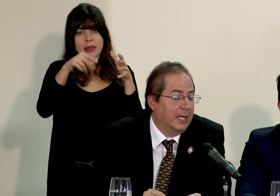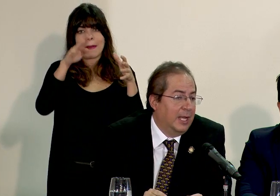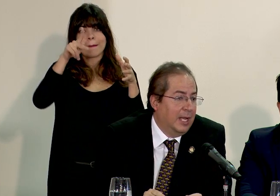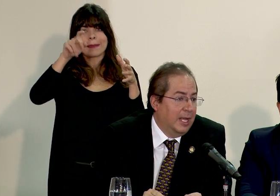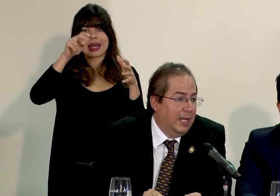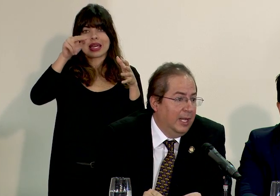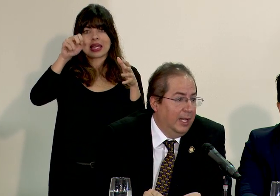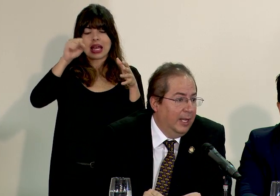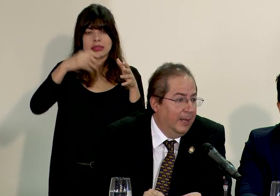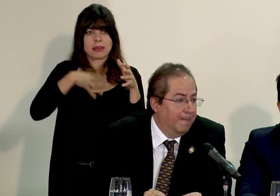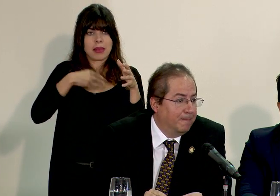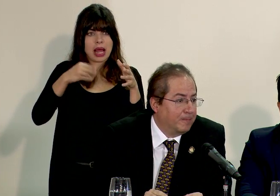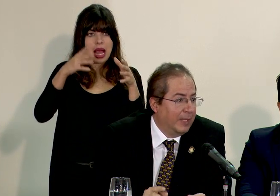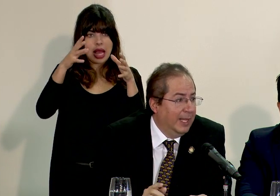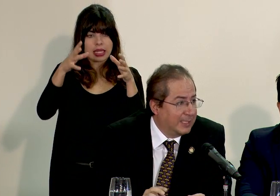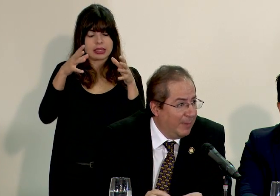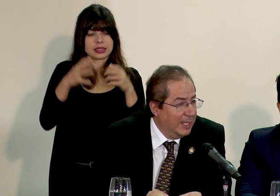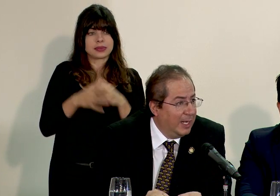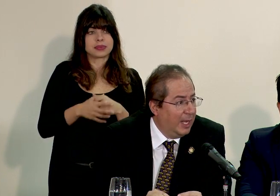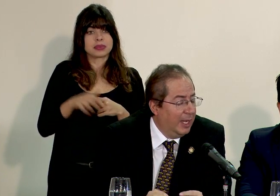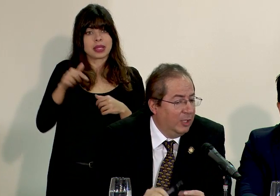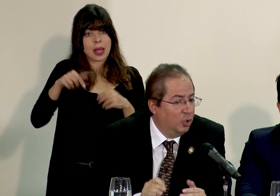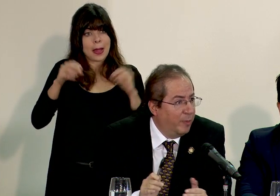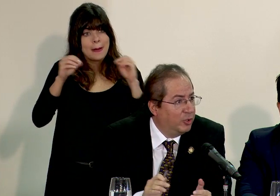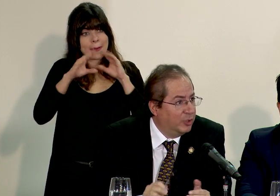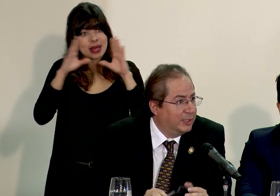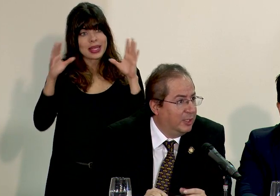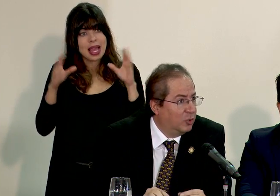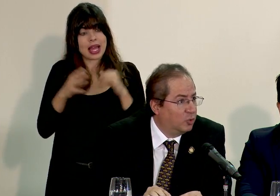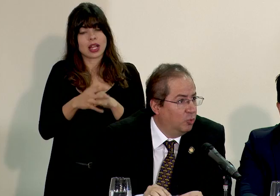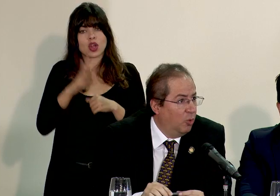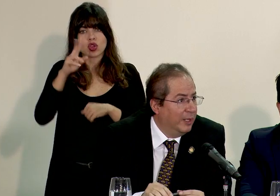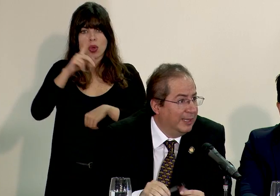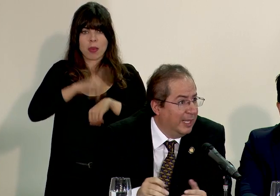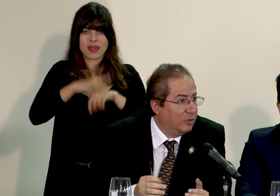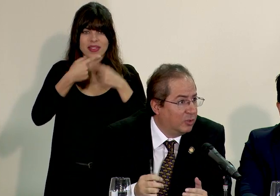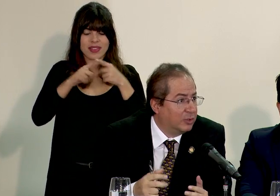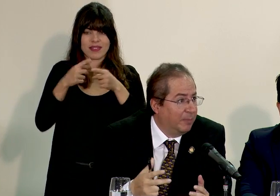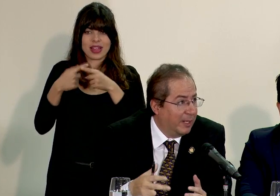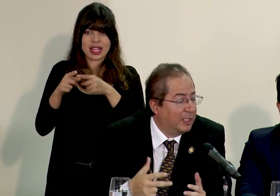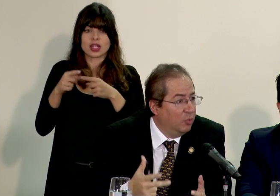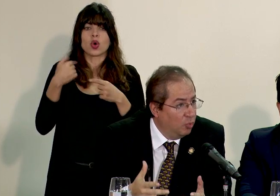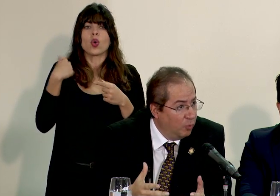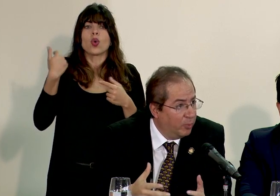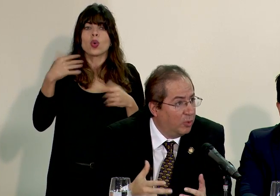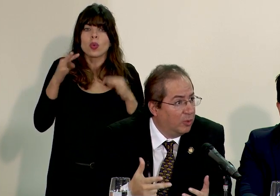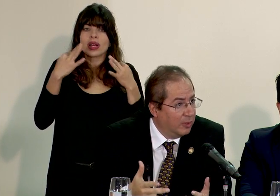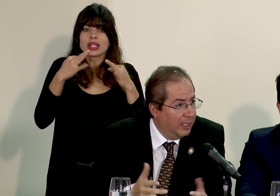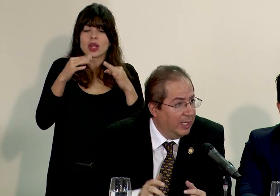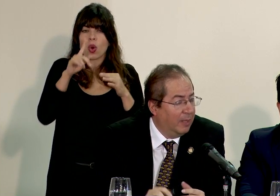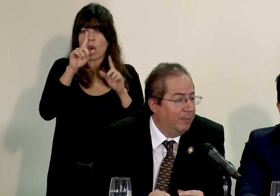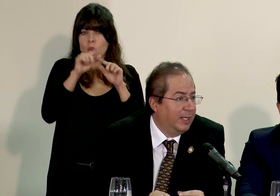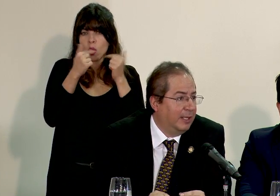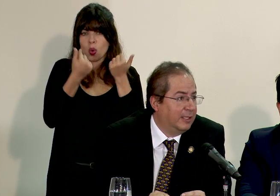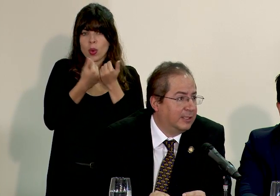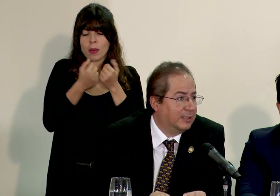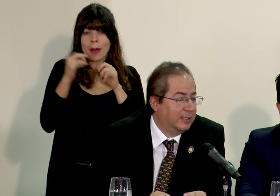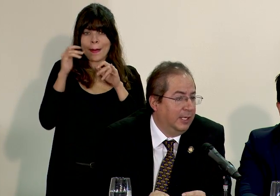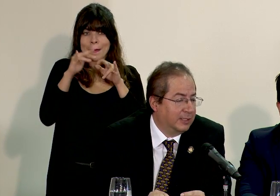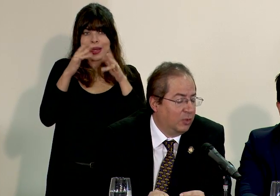Blancas esta mañana en dos momentos distintos hubo intentos de parte de un grupo de